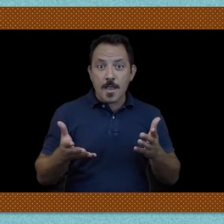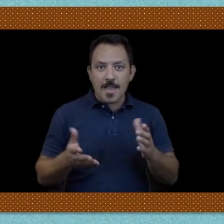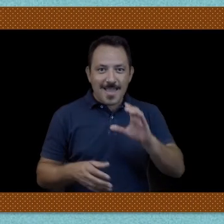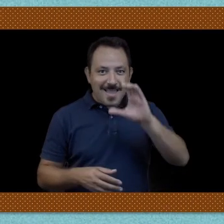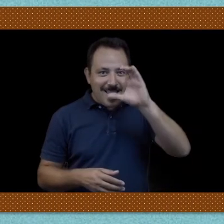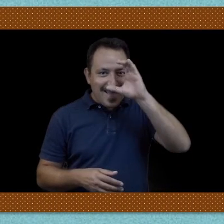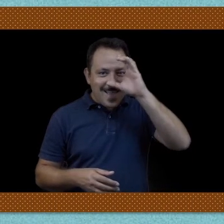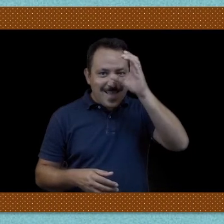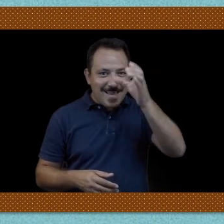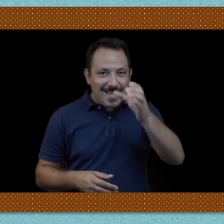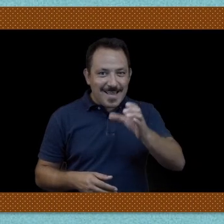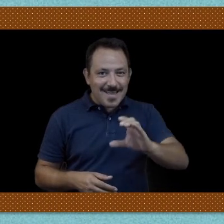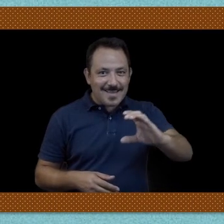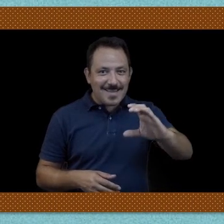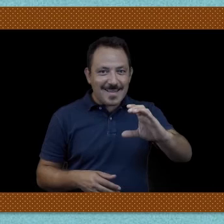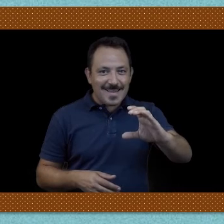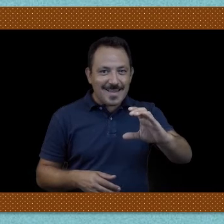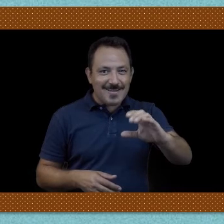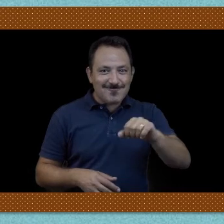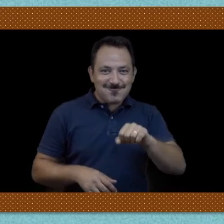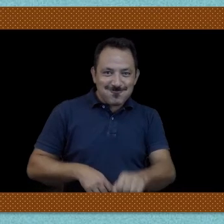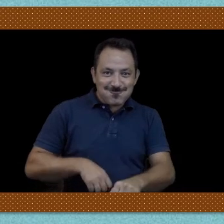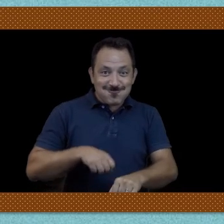un elefante?